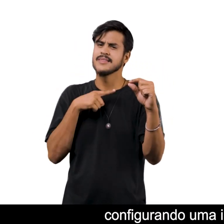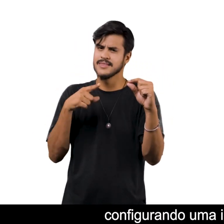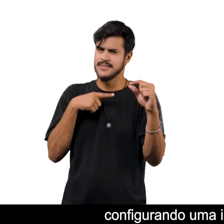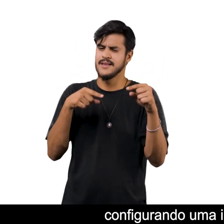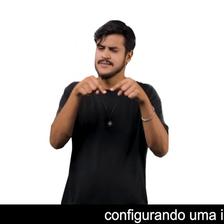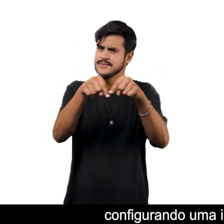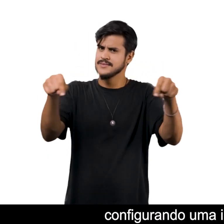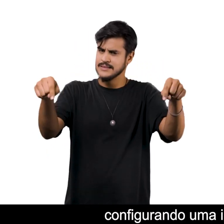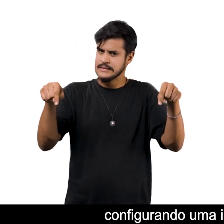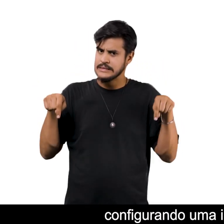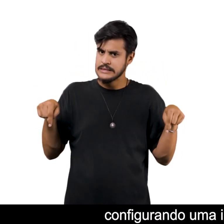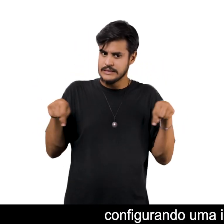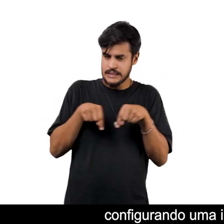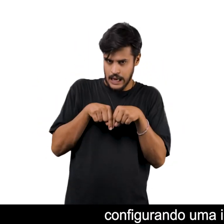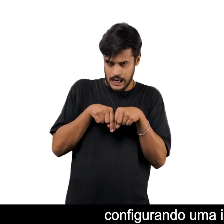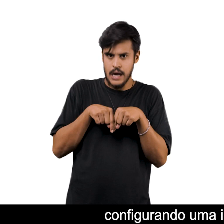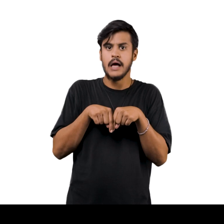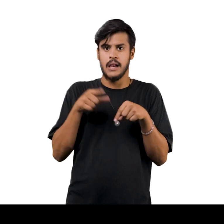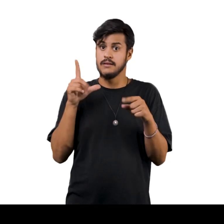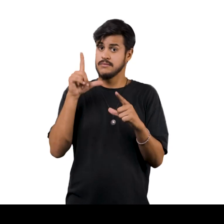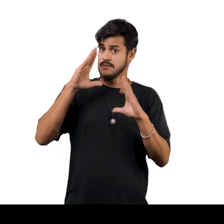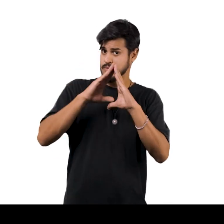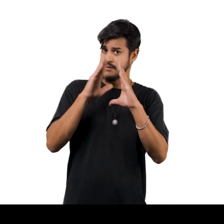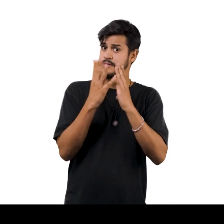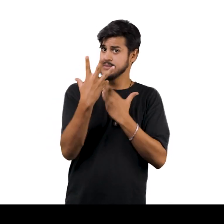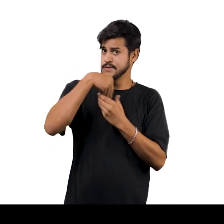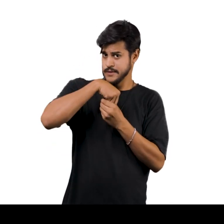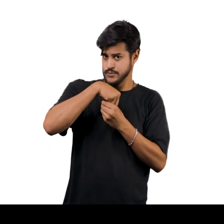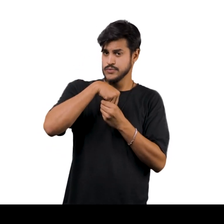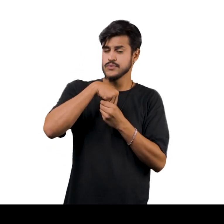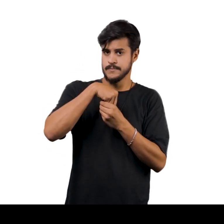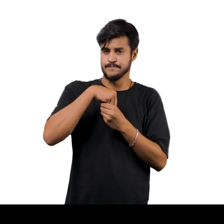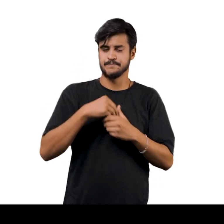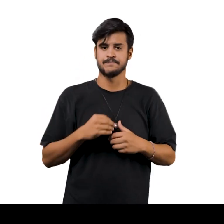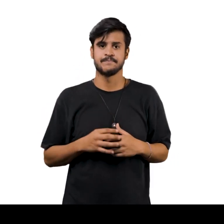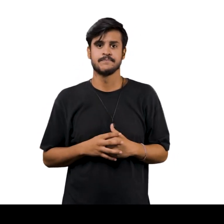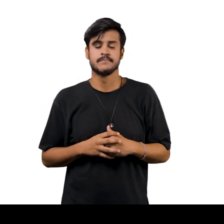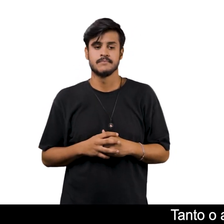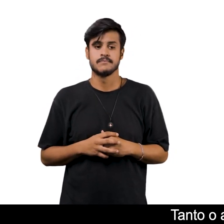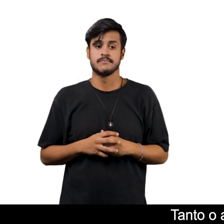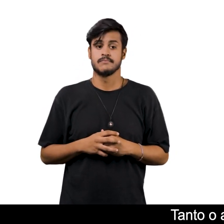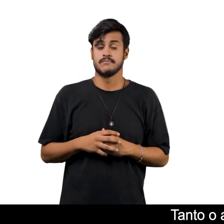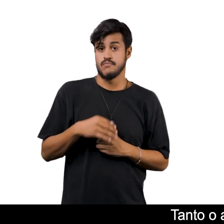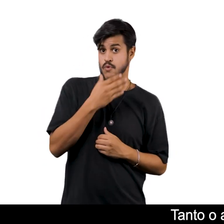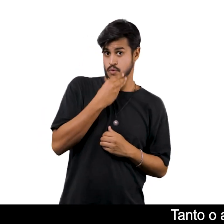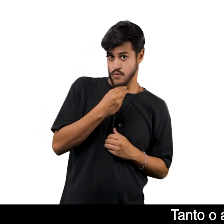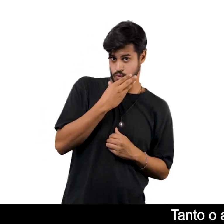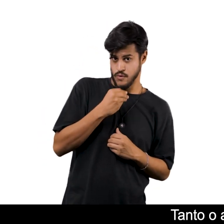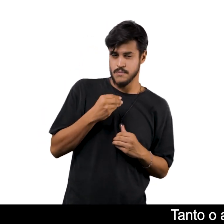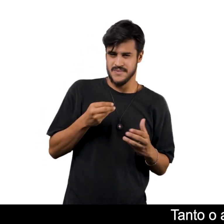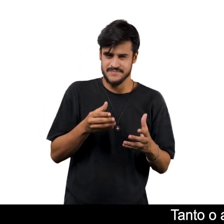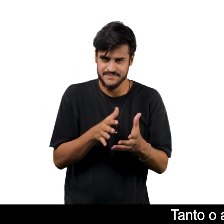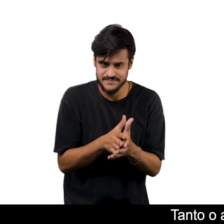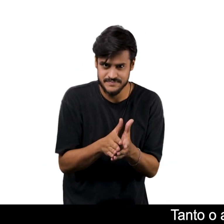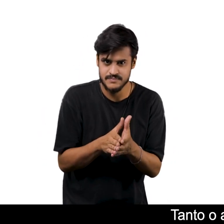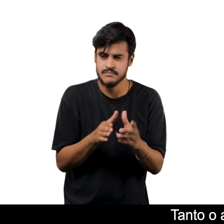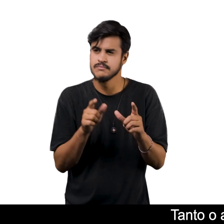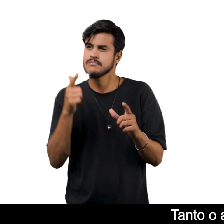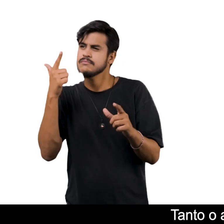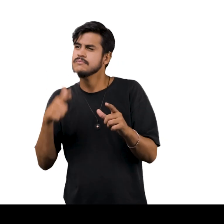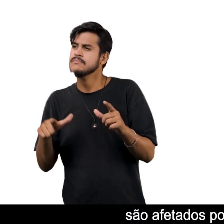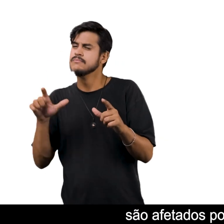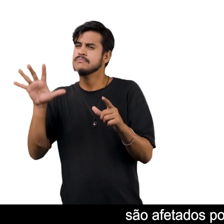sugere a perspectiva de uma sala De um ambiente interno Tanto o ambiente quanto a figura